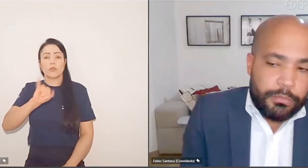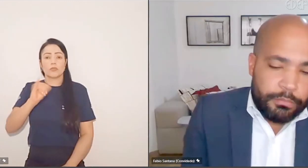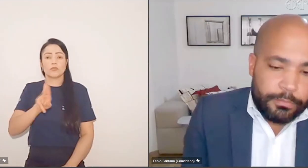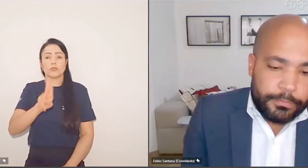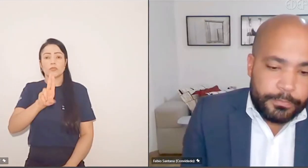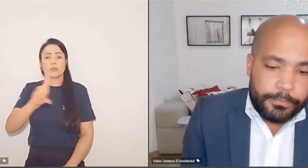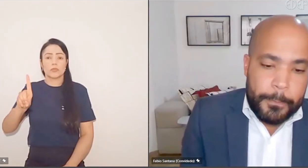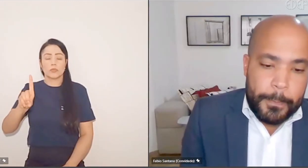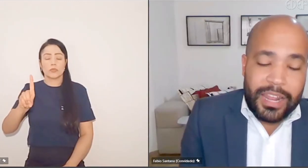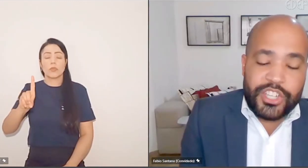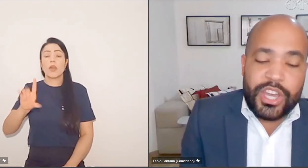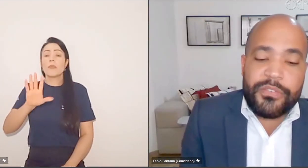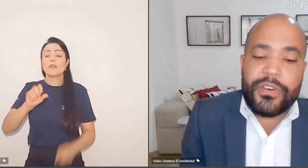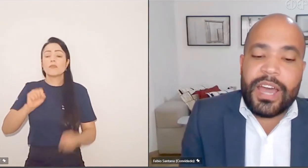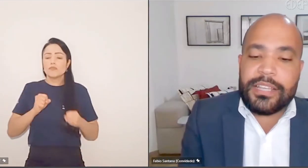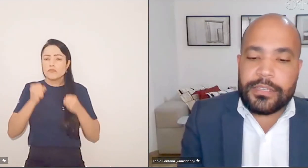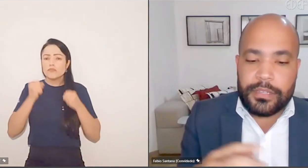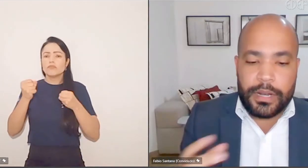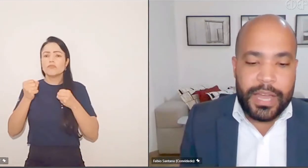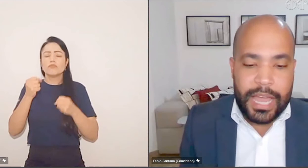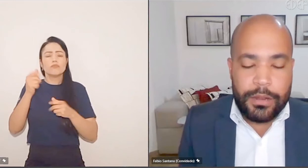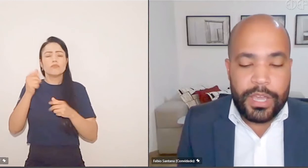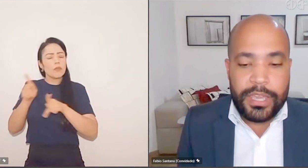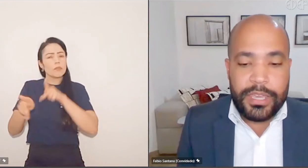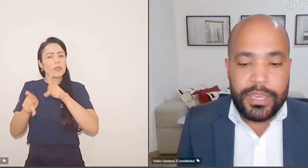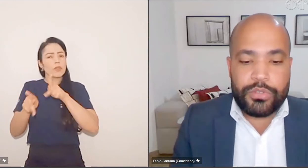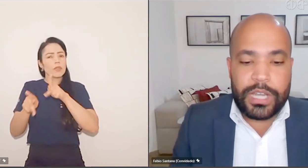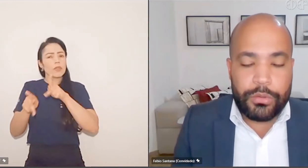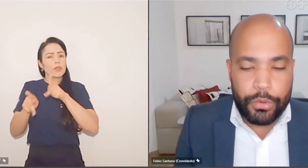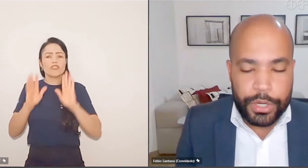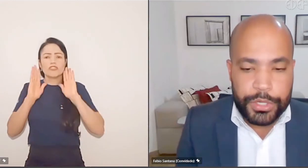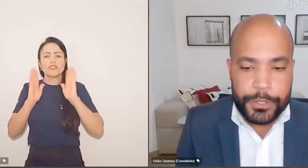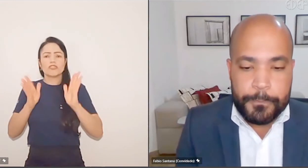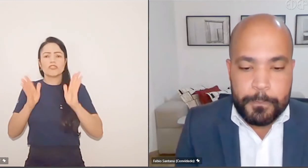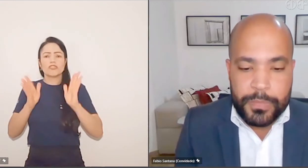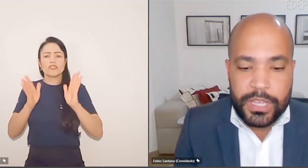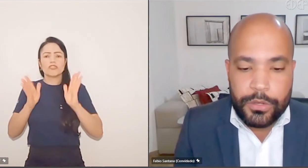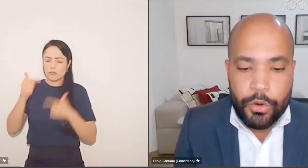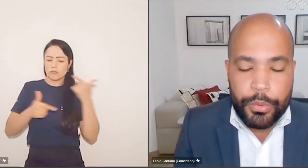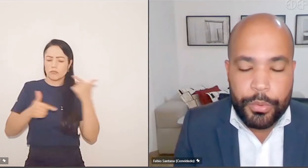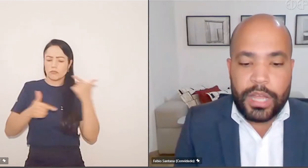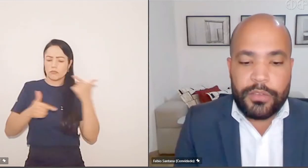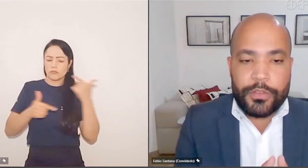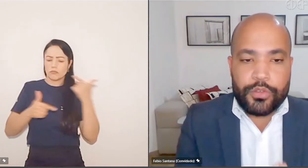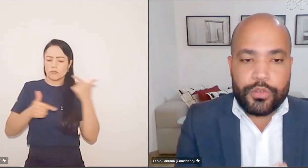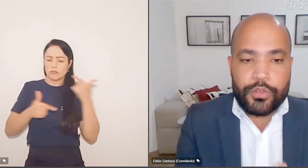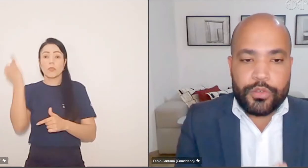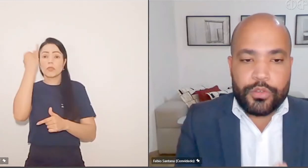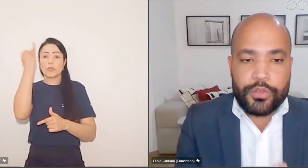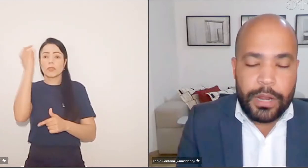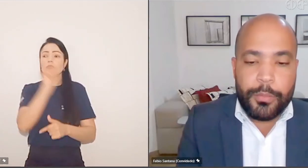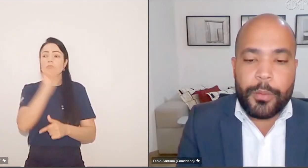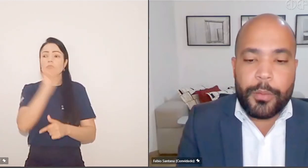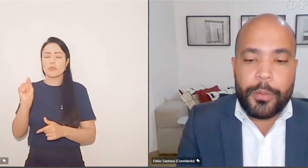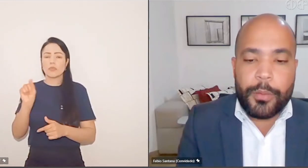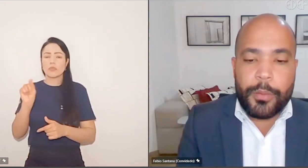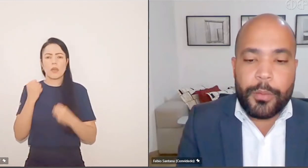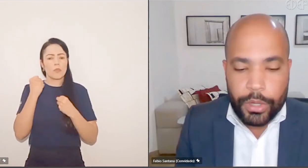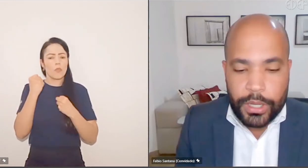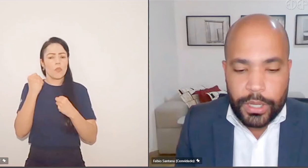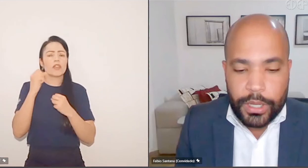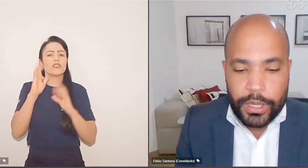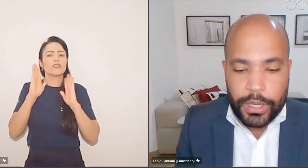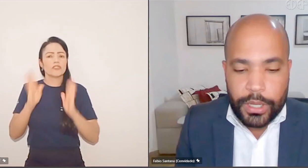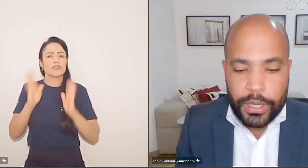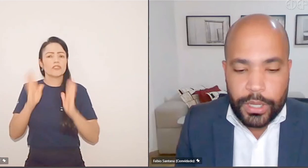defensoria já faz esse trabalho, e aí a importância dos atores nesse compromisso, a defensoria já faz esse trabalho, o próprio